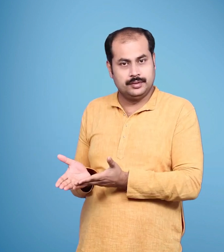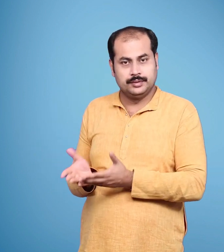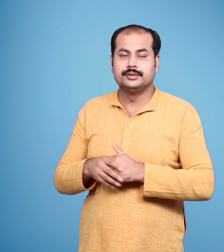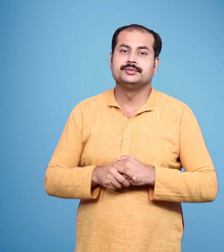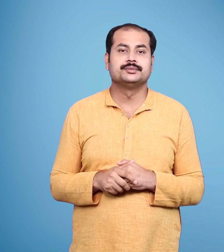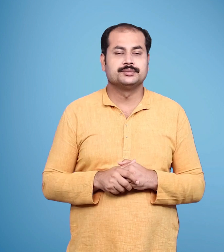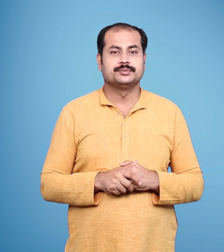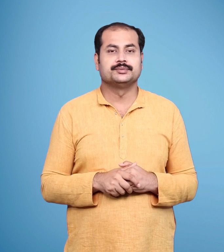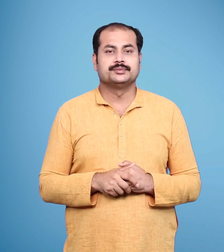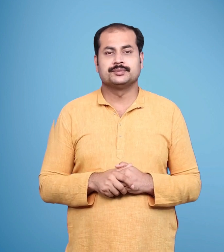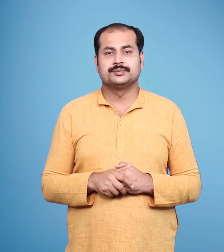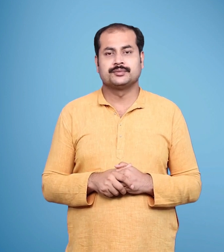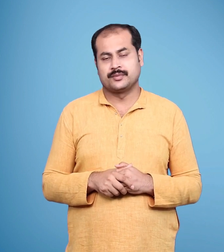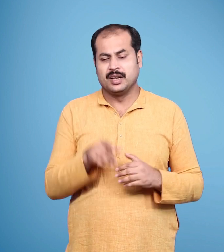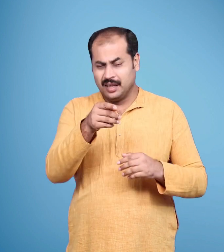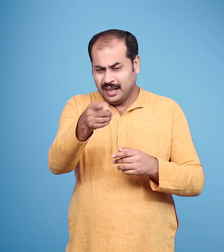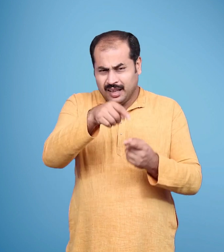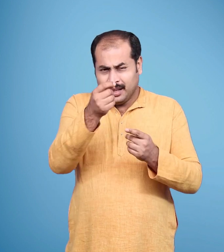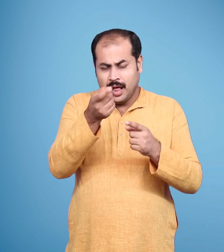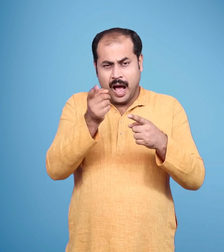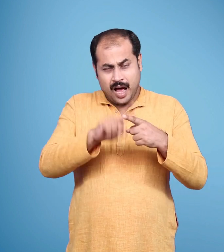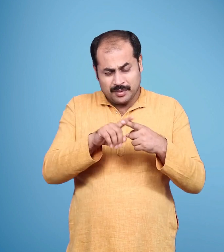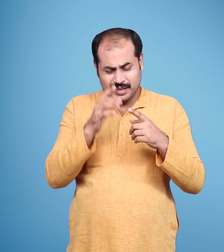अयुद्या की घटनाओं लेकिन वे चिंतित थे